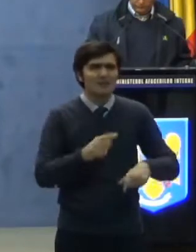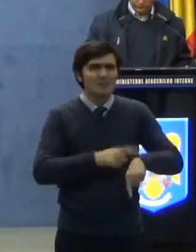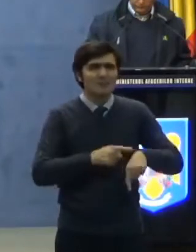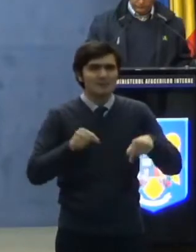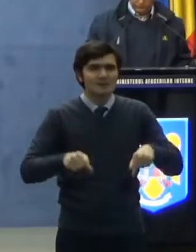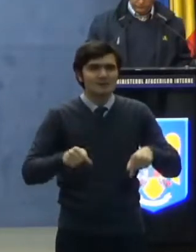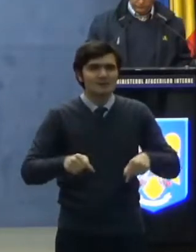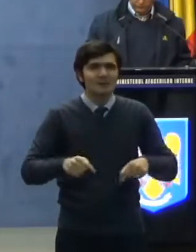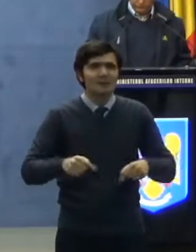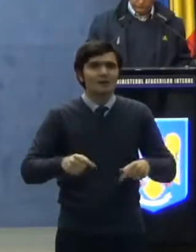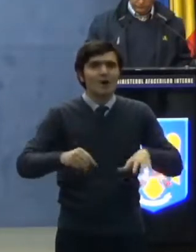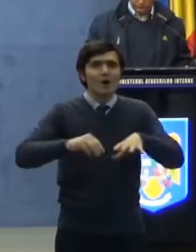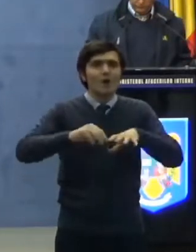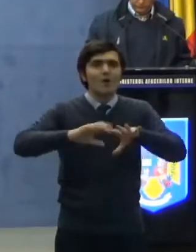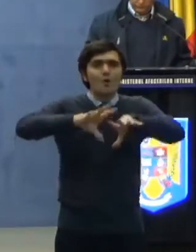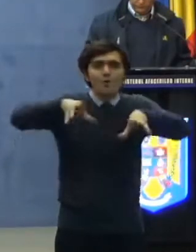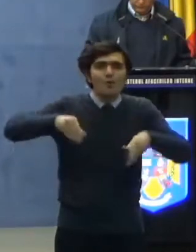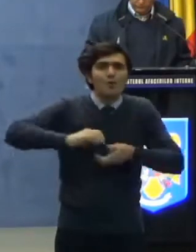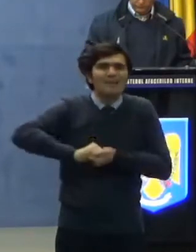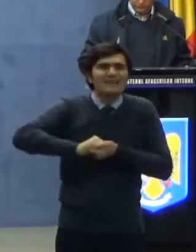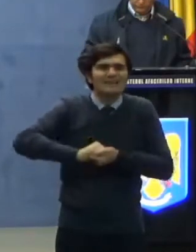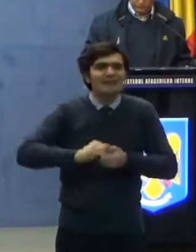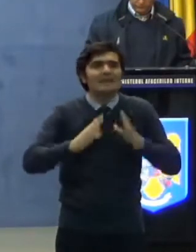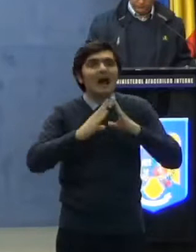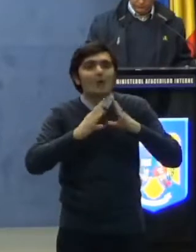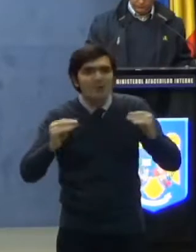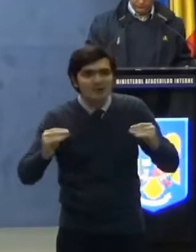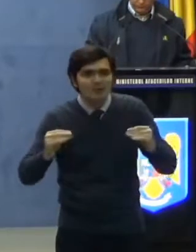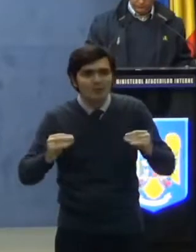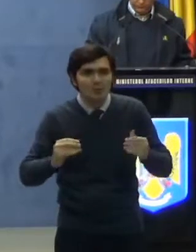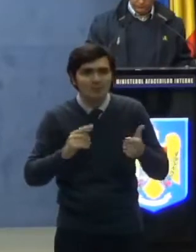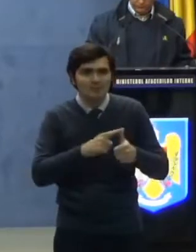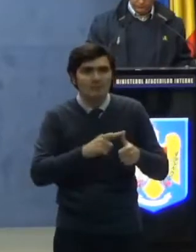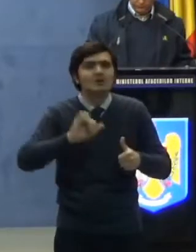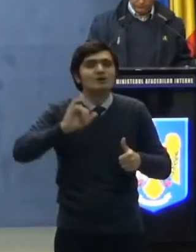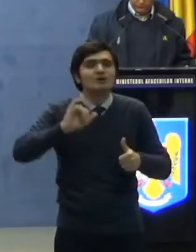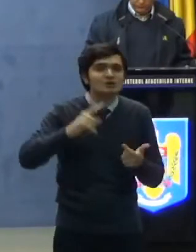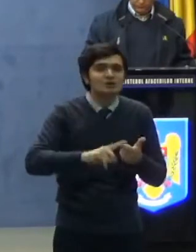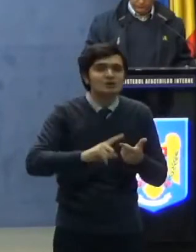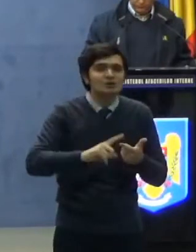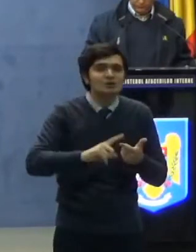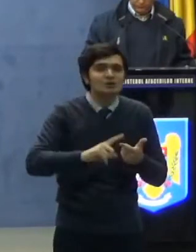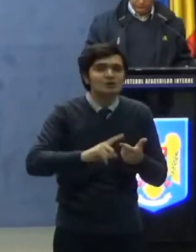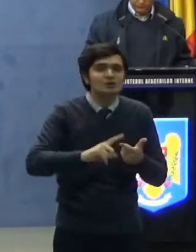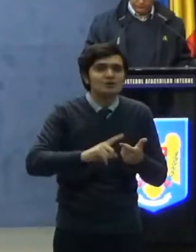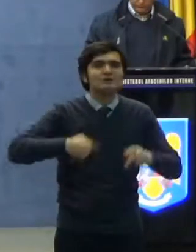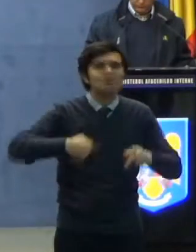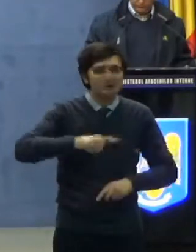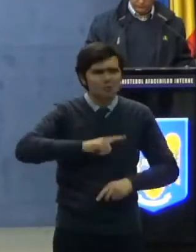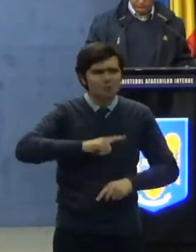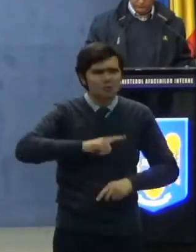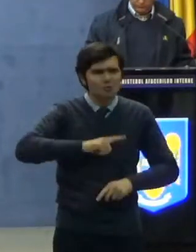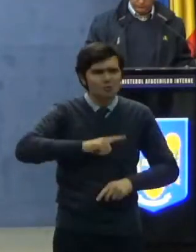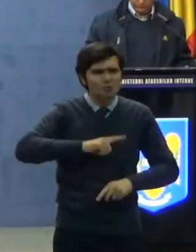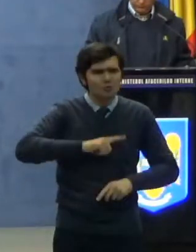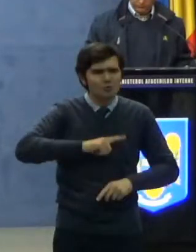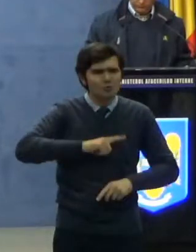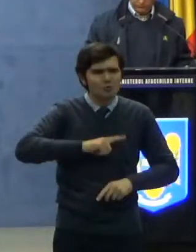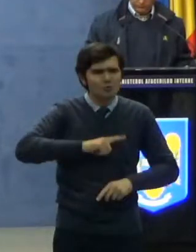unitatea românilor și speranța că vom învinge în această provocare